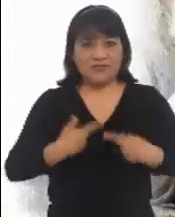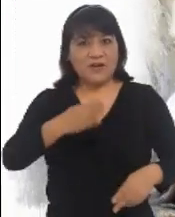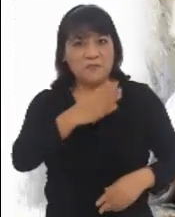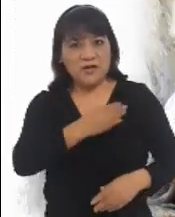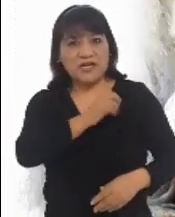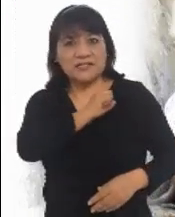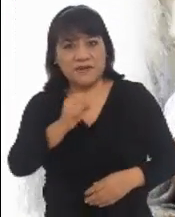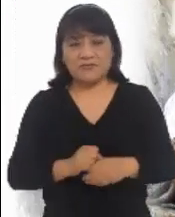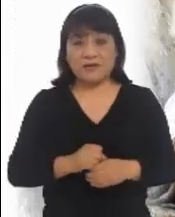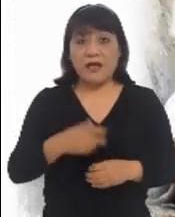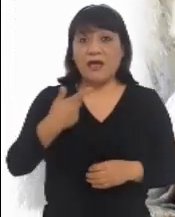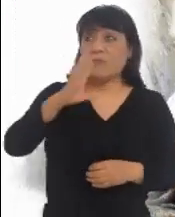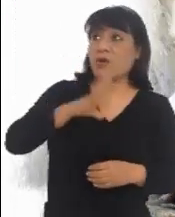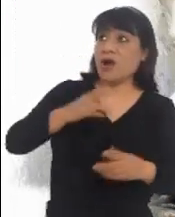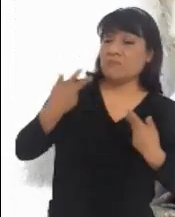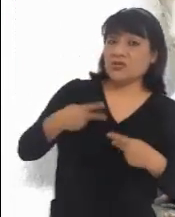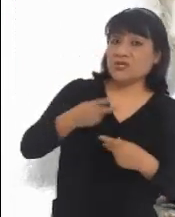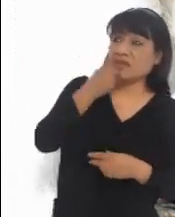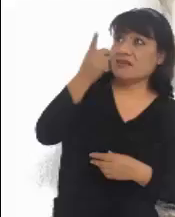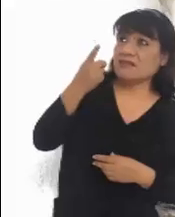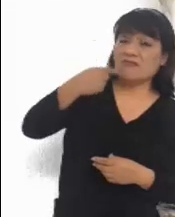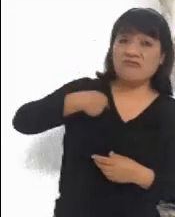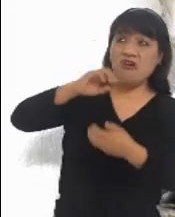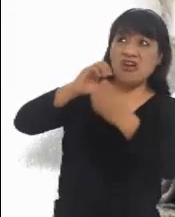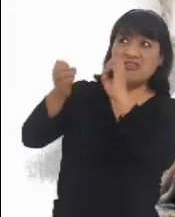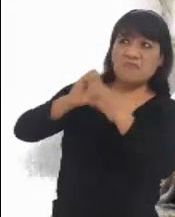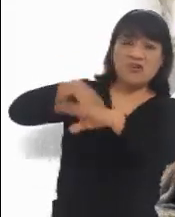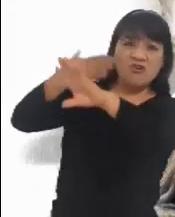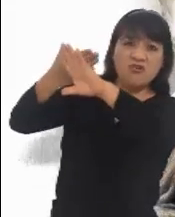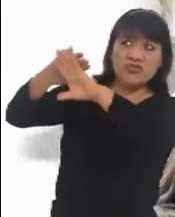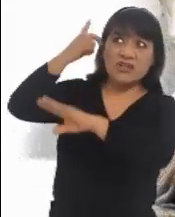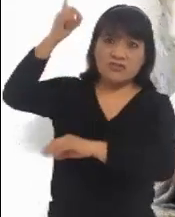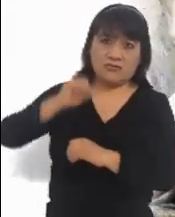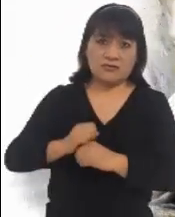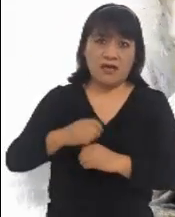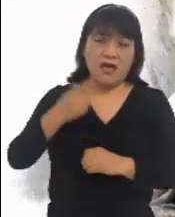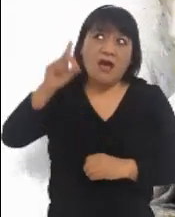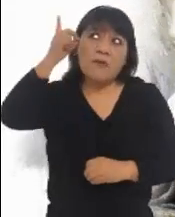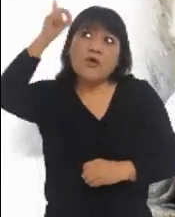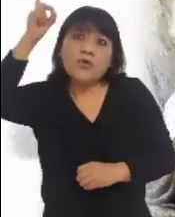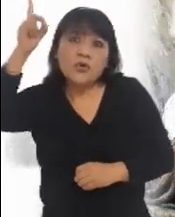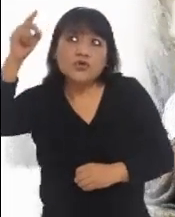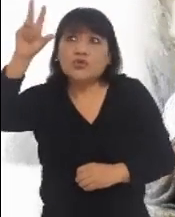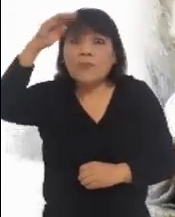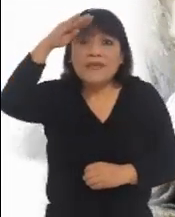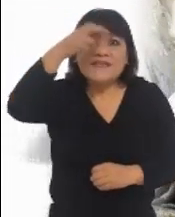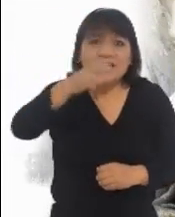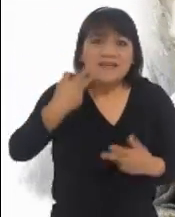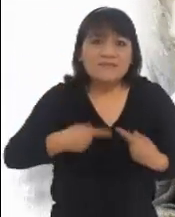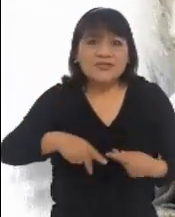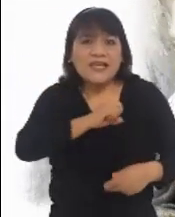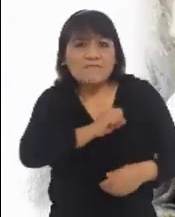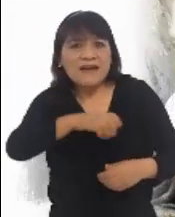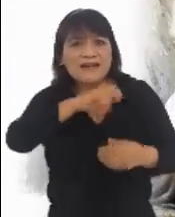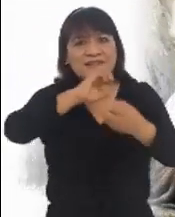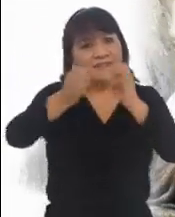se han declarado enemigos de Dios, pero podemos estar plenamente seguros que Dios no los tiene por enemigos, sino que los